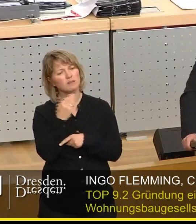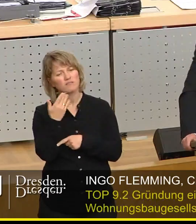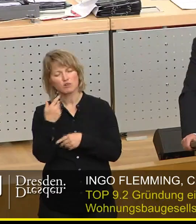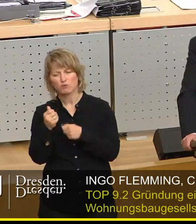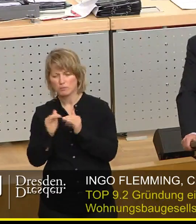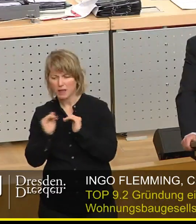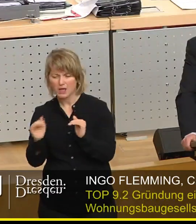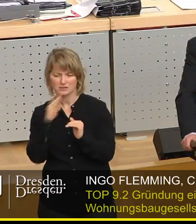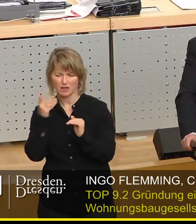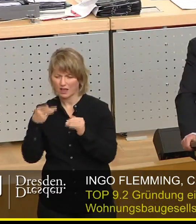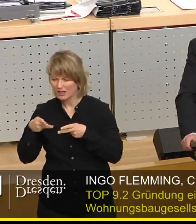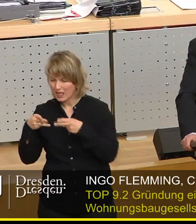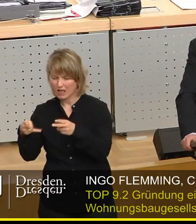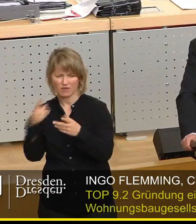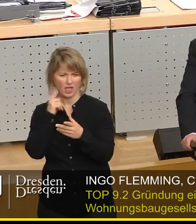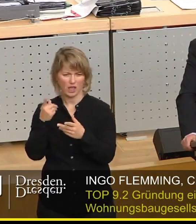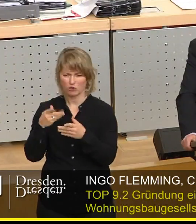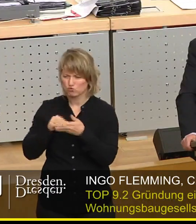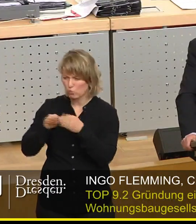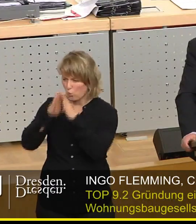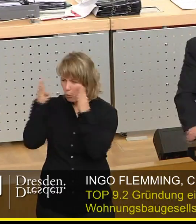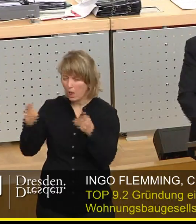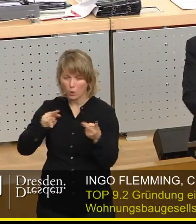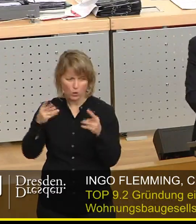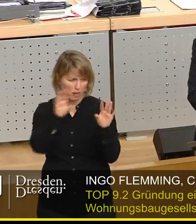wie viele Nebenstraßen und Gehwege könnten wir damit sanieren.